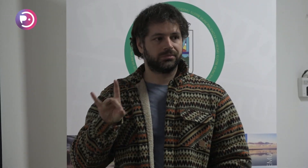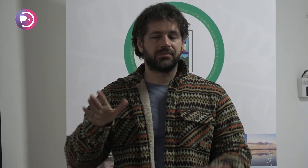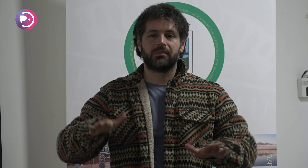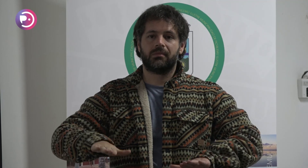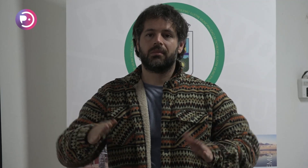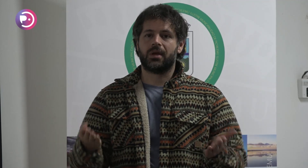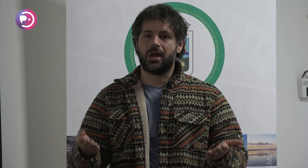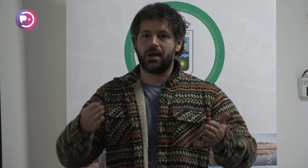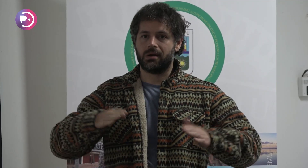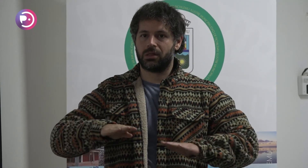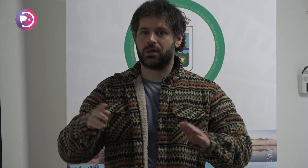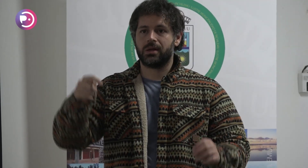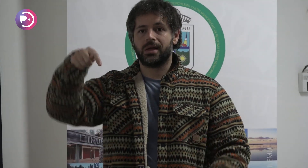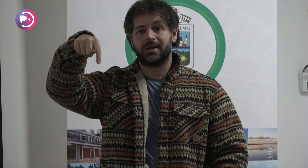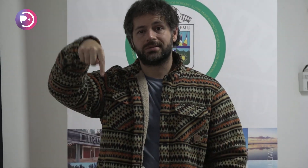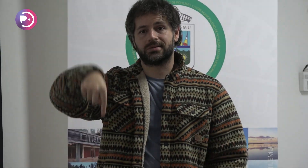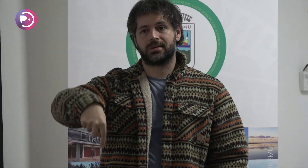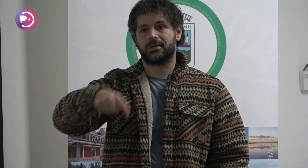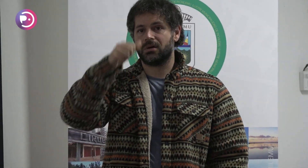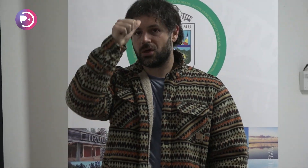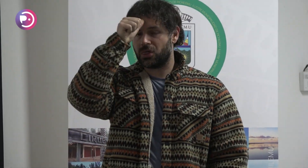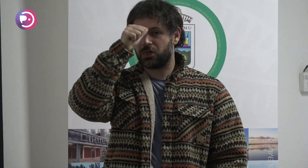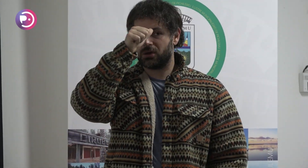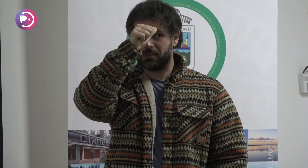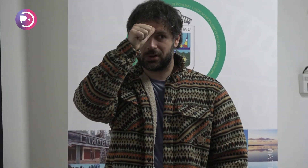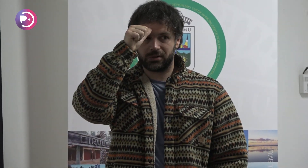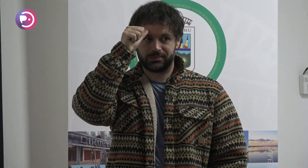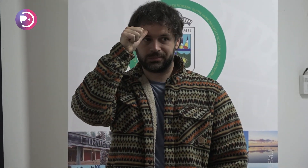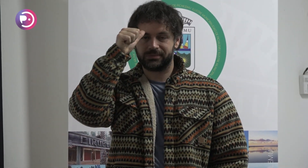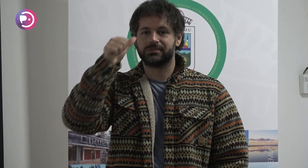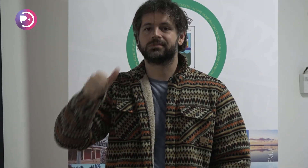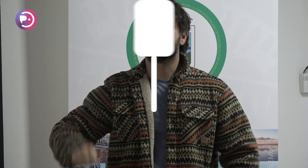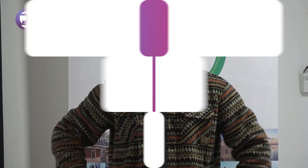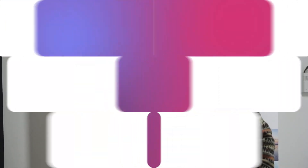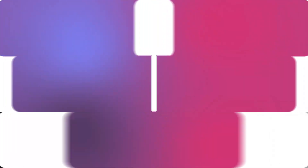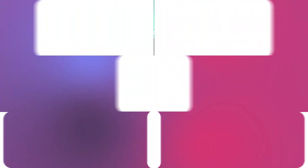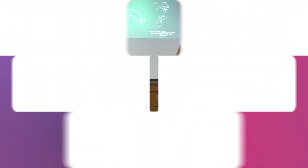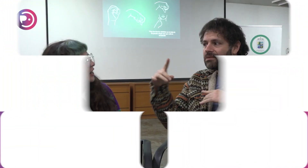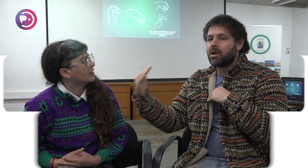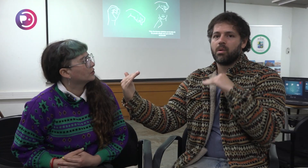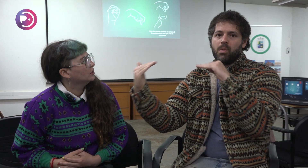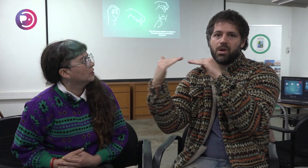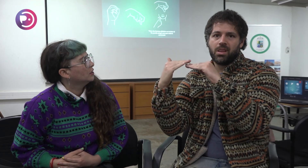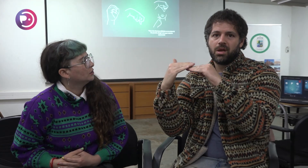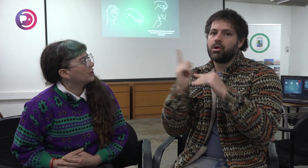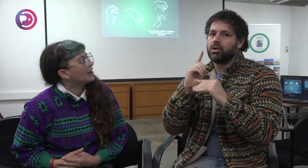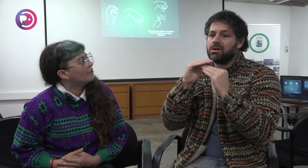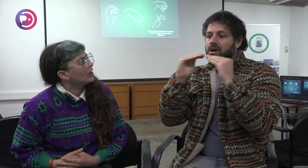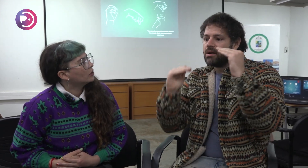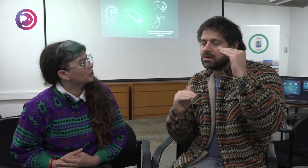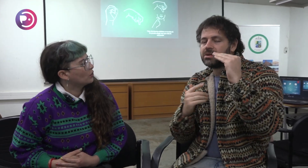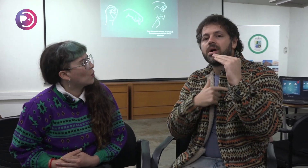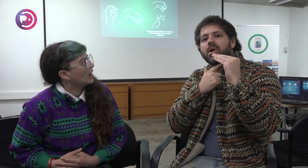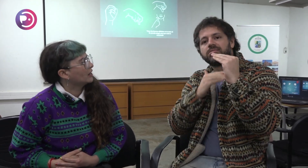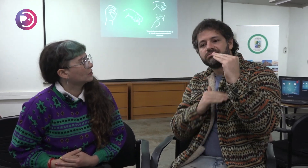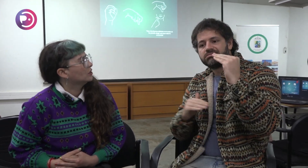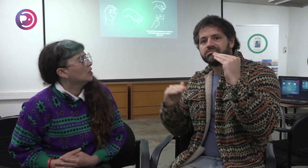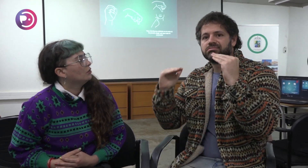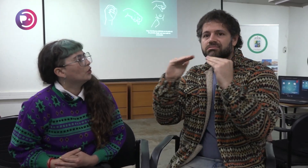comunicar y así siento que vamos a poder generar inclusión y romper unas barreras y vernos iguales, no